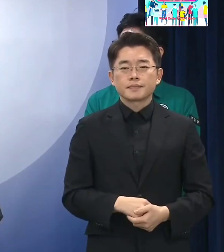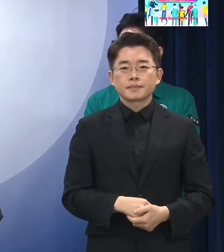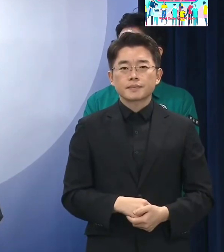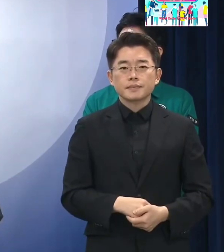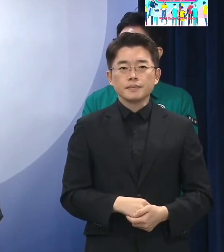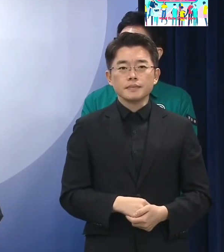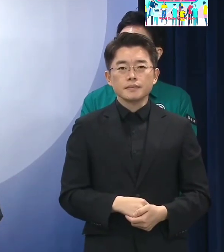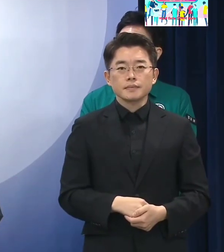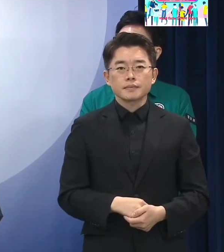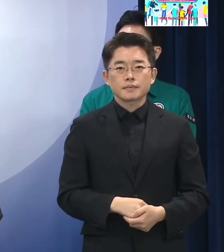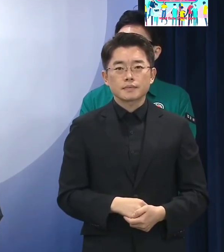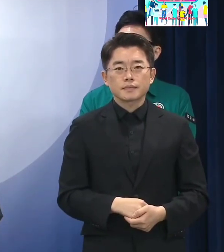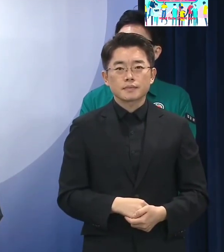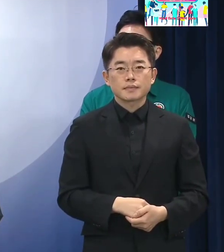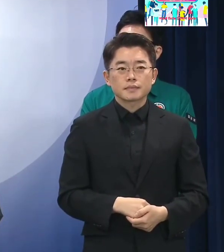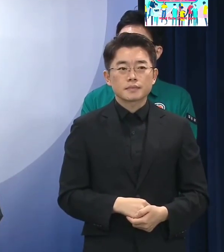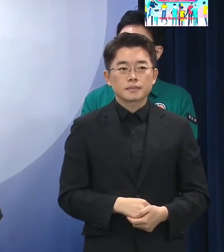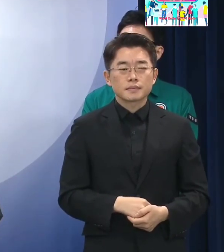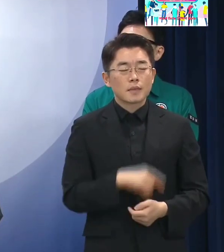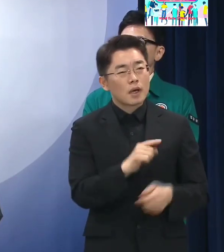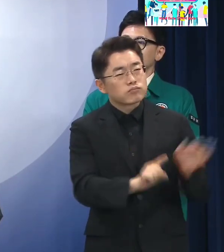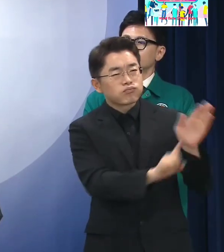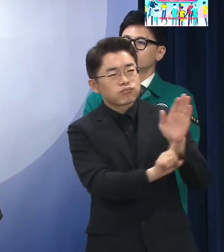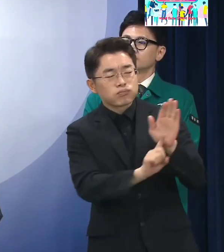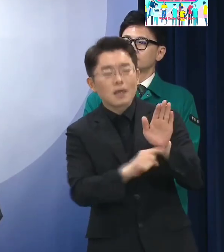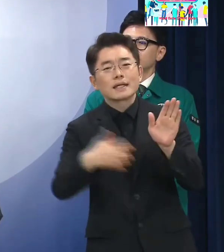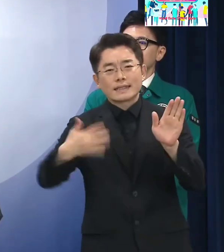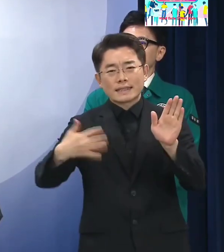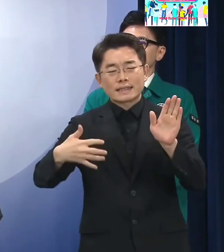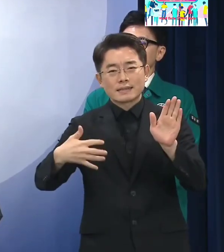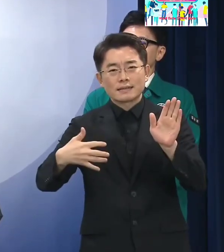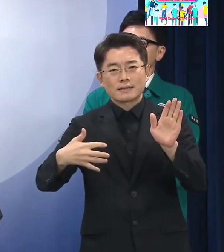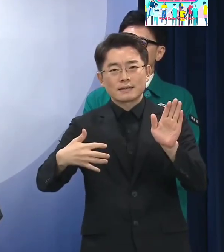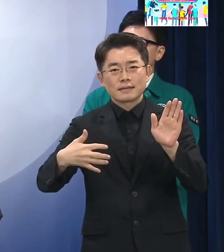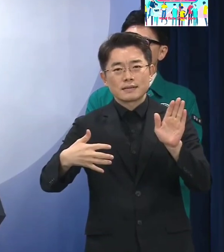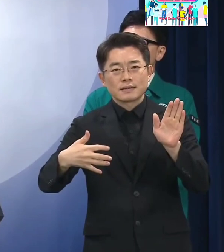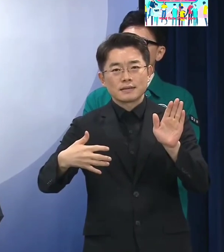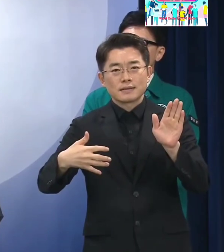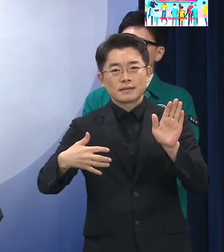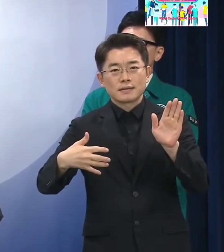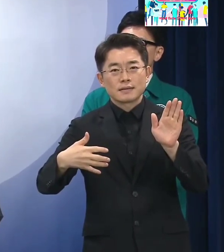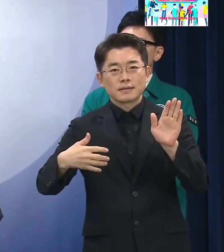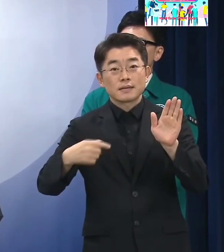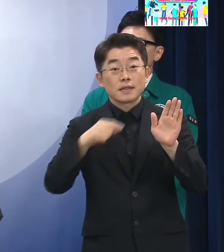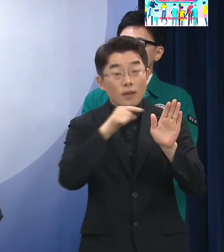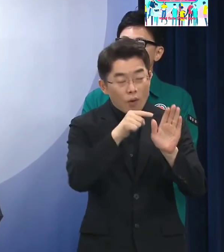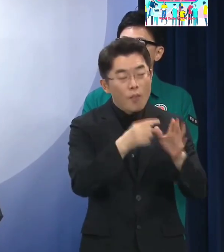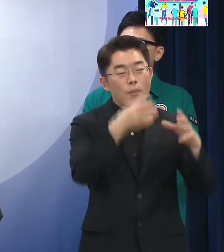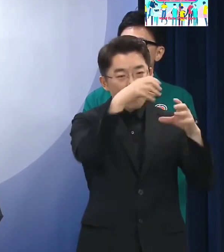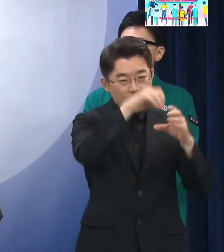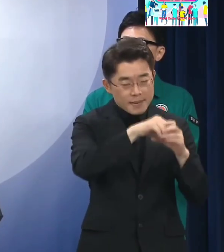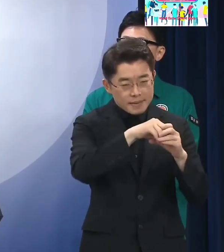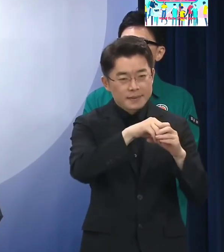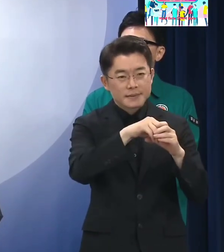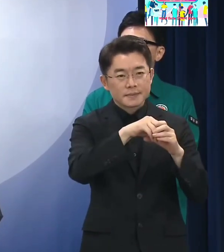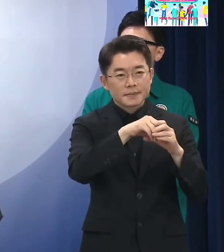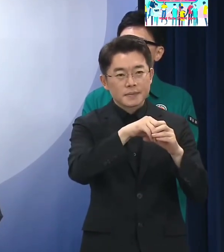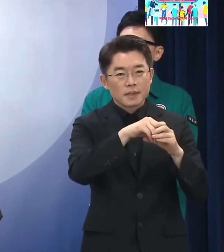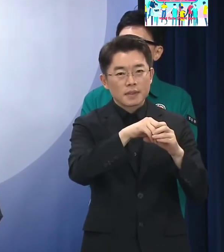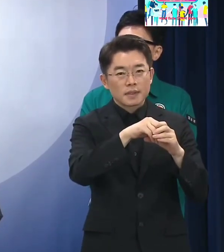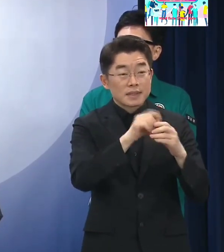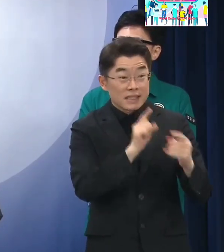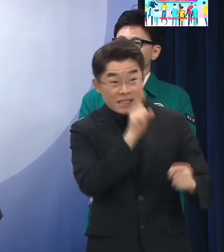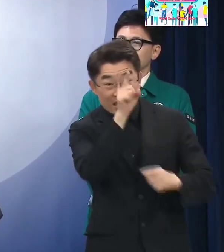아직 많이 알려지지 않았다고 보고요 그래서 그런 내용을 포함해서 사실 구체적인 방안은